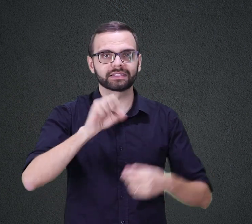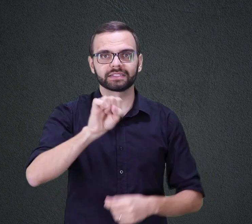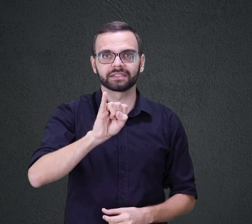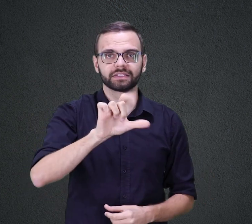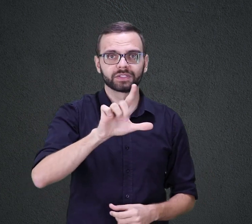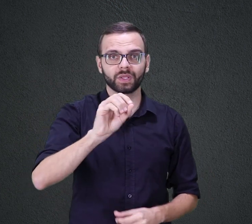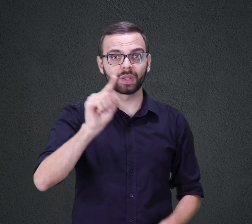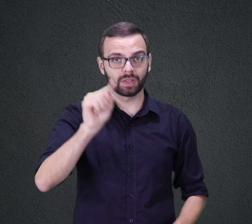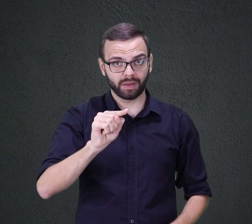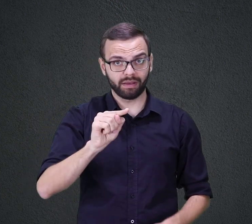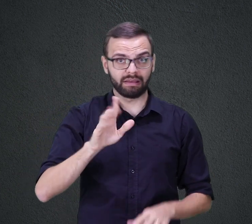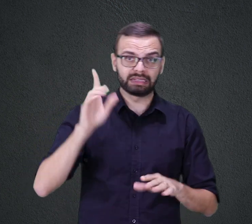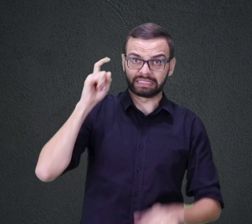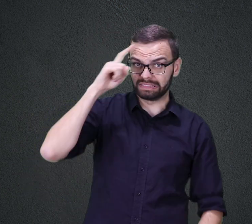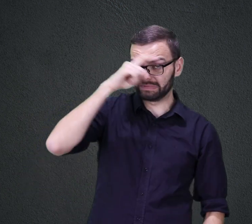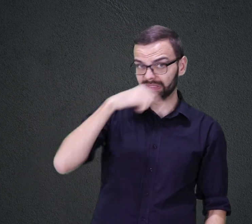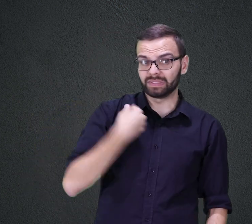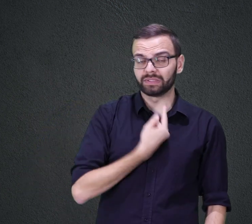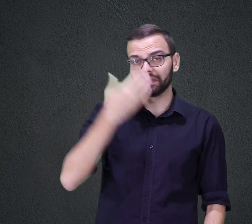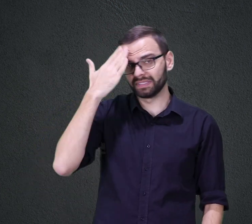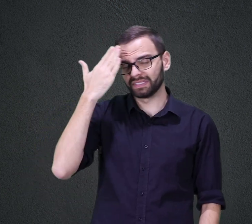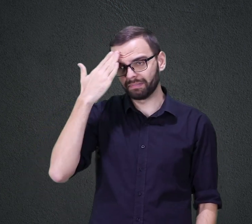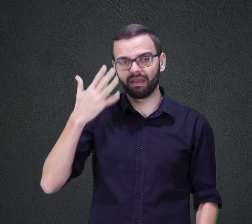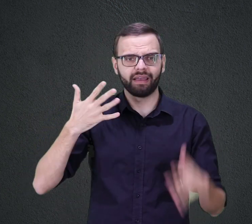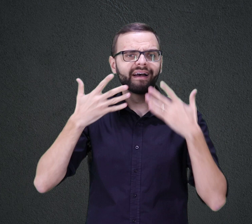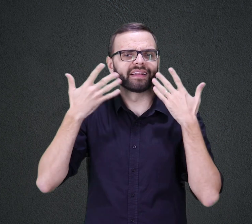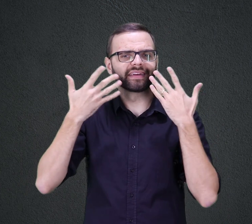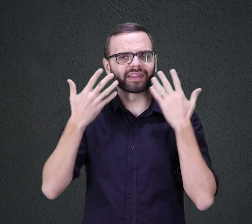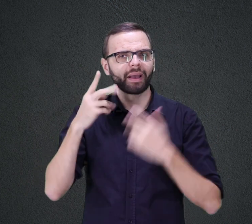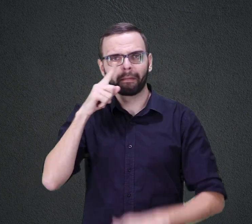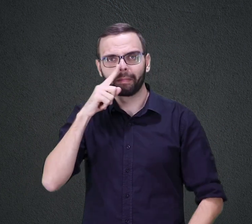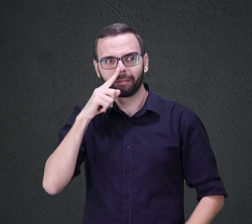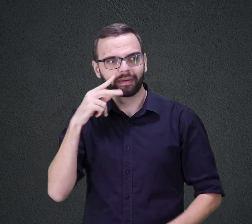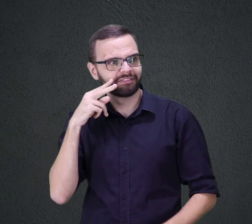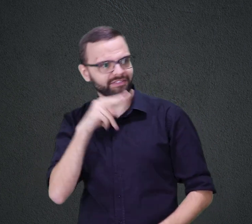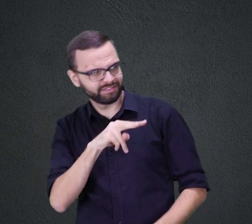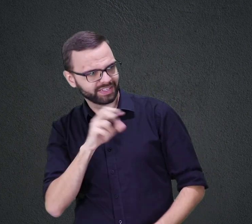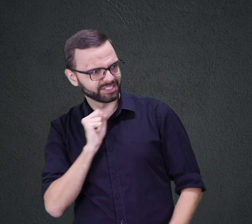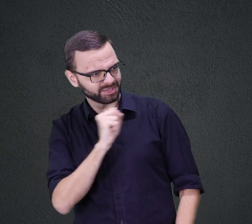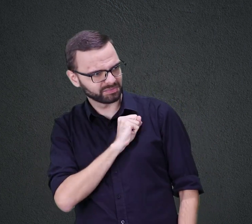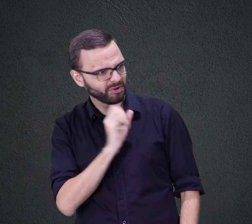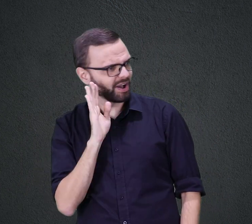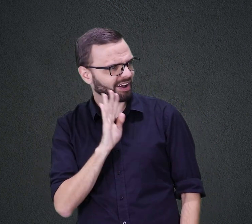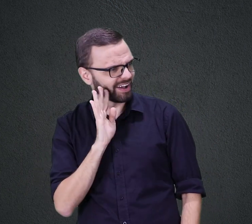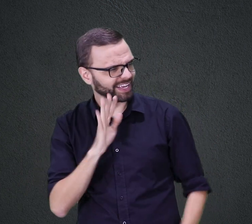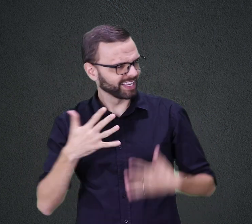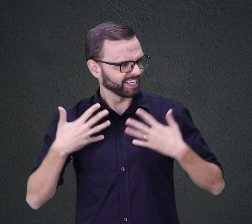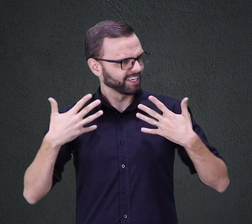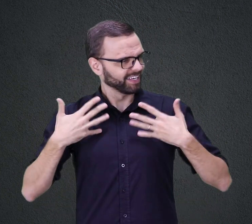A ALEGRIA NO CORAÇÃO DA MÃE DIANTE DA PERSPECTIVA DE REVER SAMUEL FAZIA QUESTÃO DE LEVAR UM PRESENTE PARA